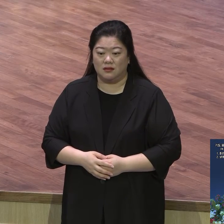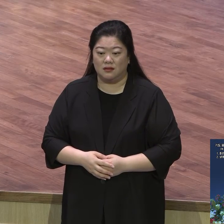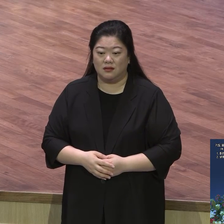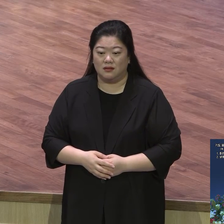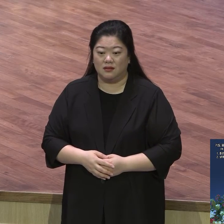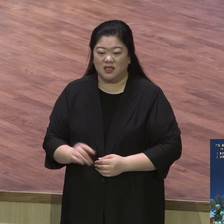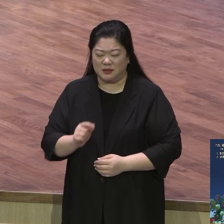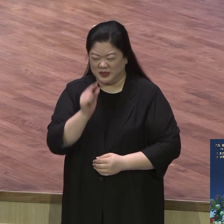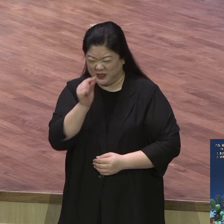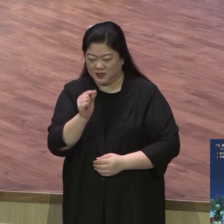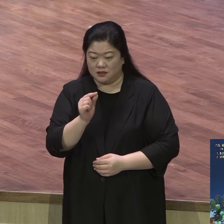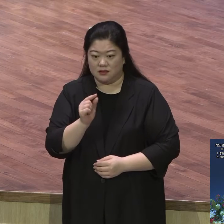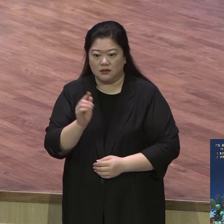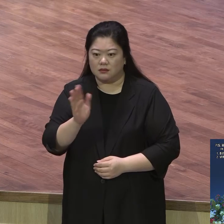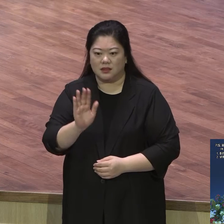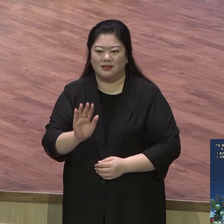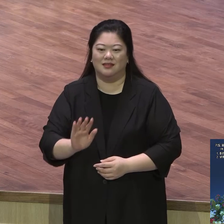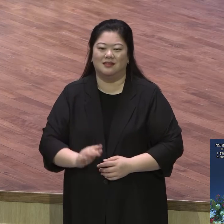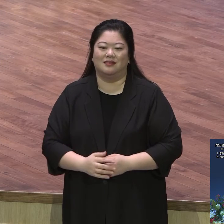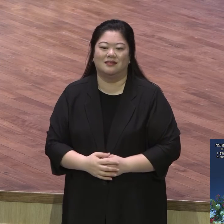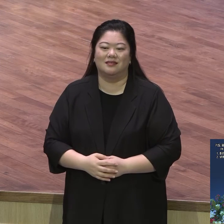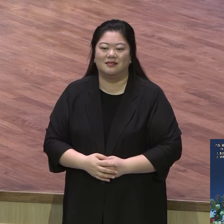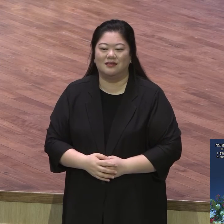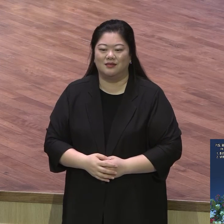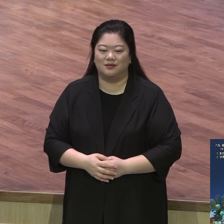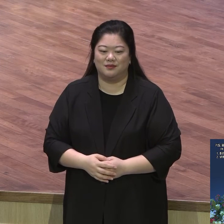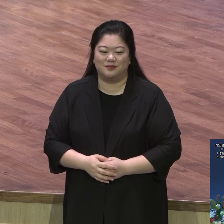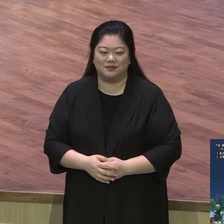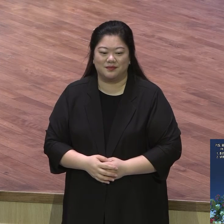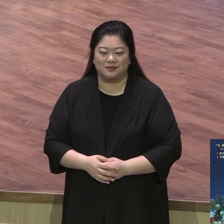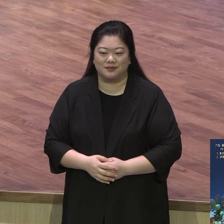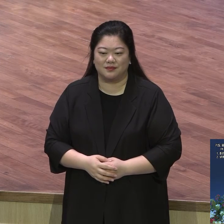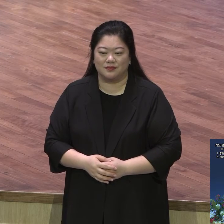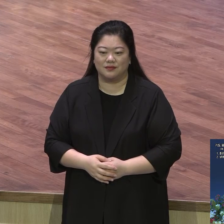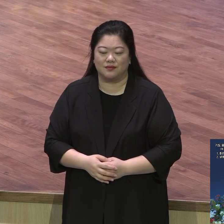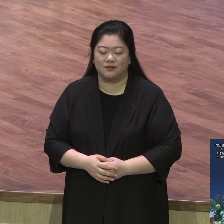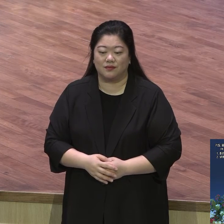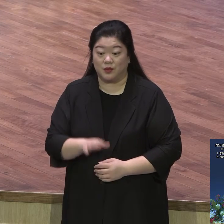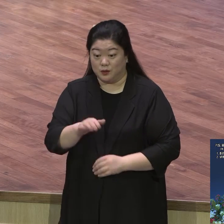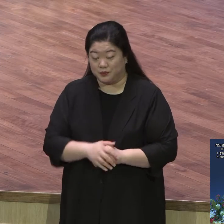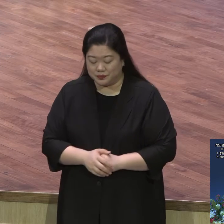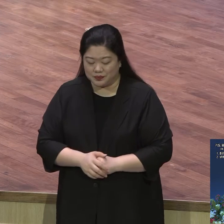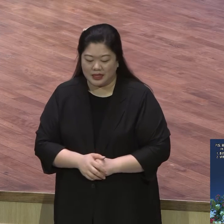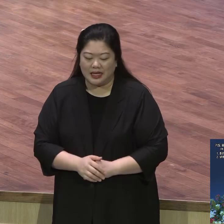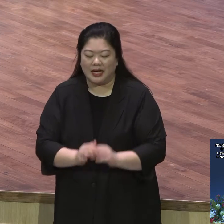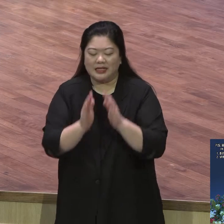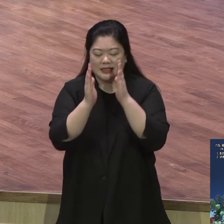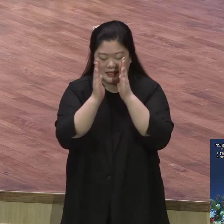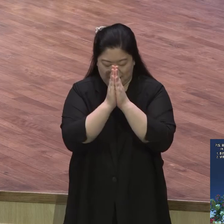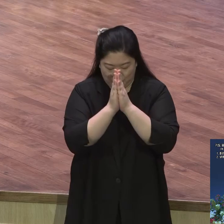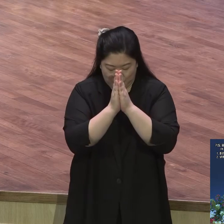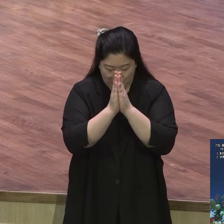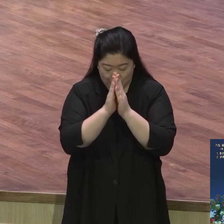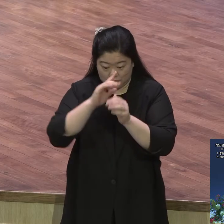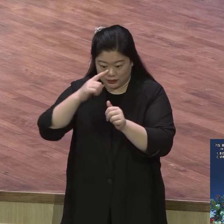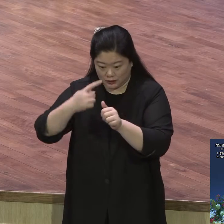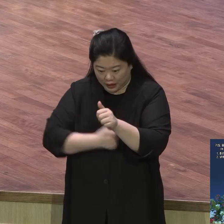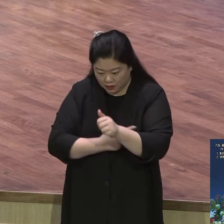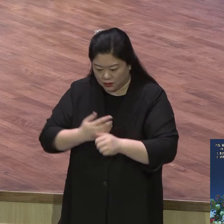아멘 그러니까 여러분 중요합니다 기도하세요 기도는요 나를 살릴 뿐만 아니라 다른 영혼을 살리네